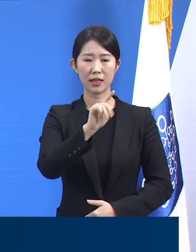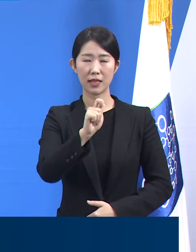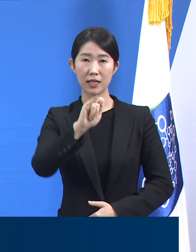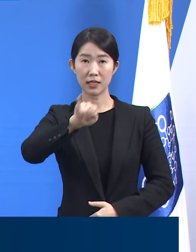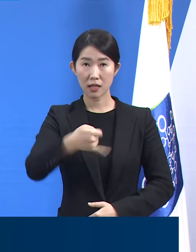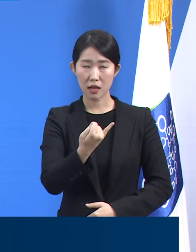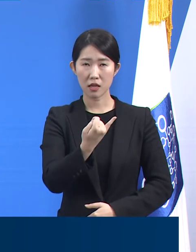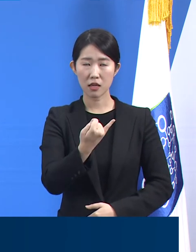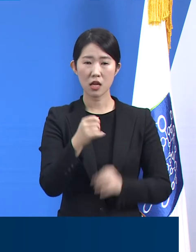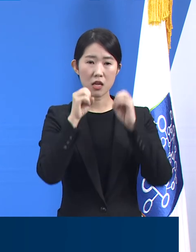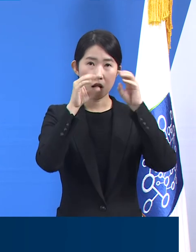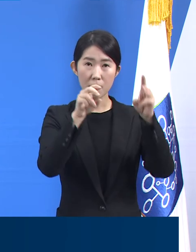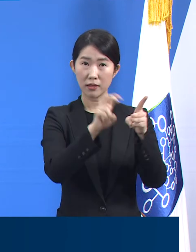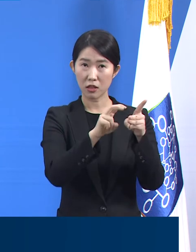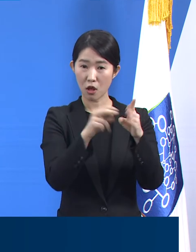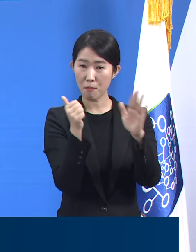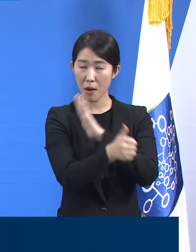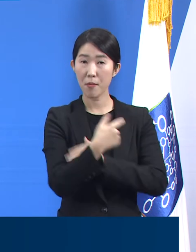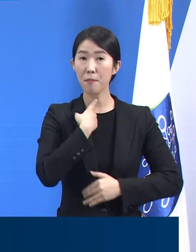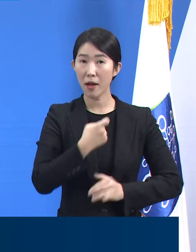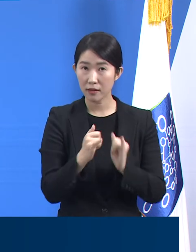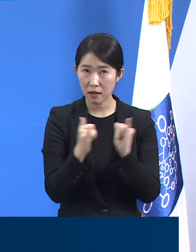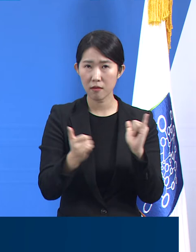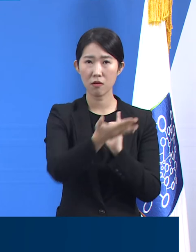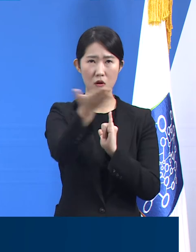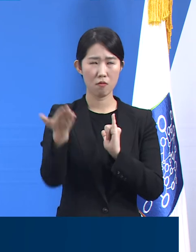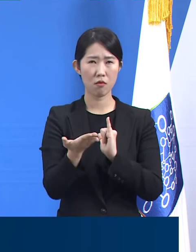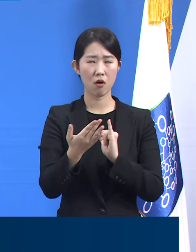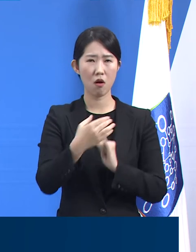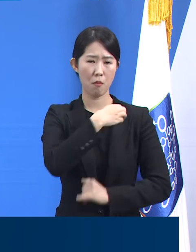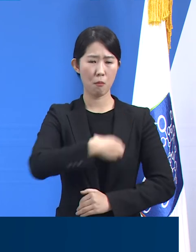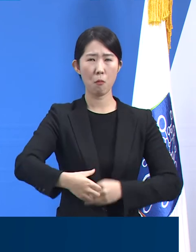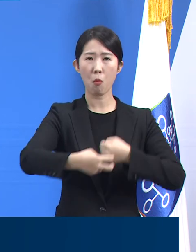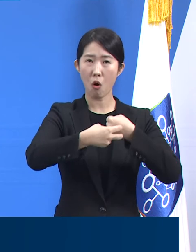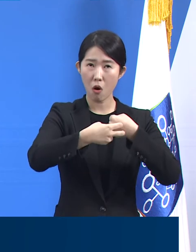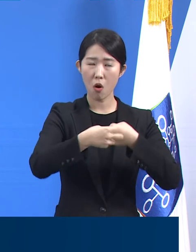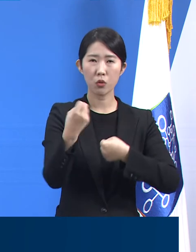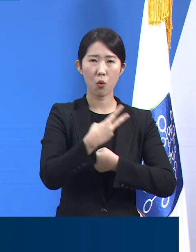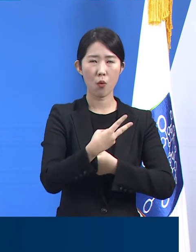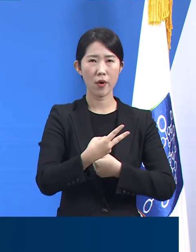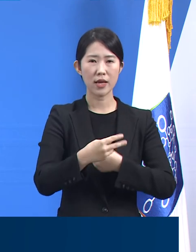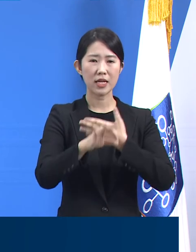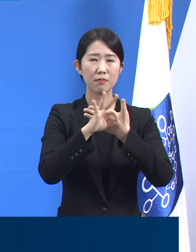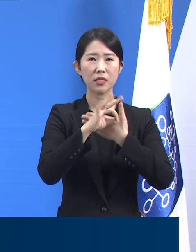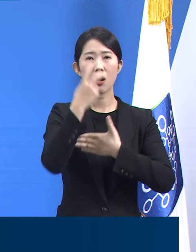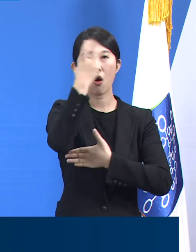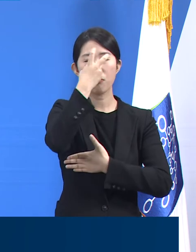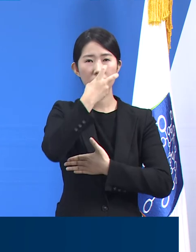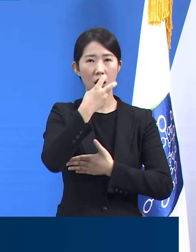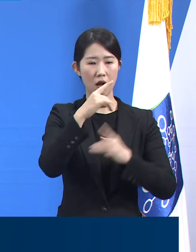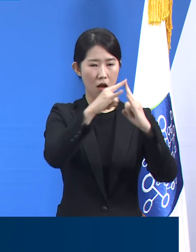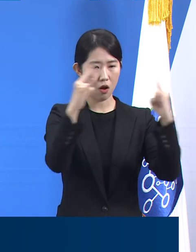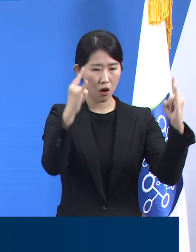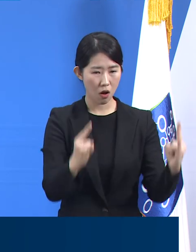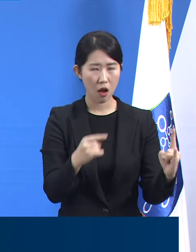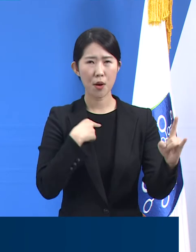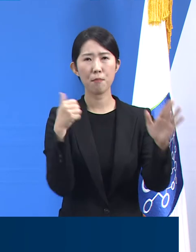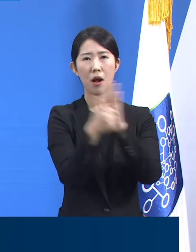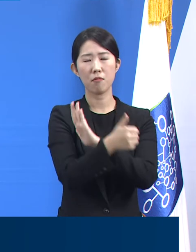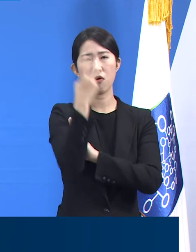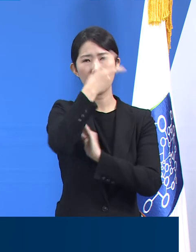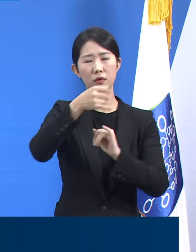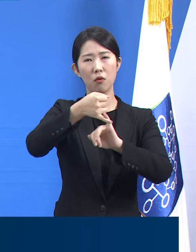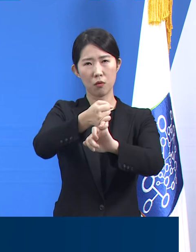이력이 있는 도민 여러분께서는 꼭 보건소나 임시선별검사소를 방문하여 검사를 받아주시기를 바랍니다.